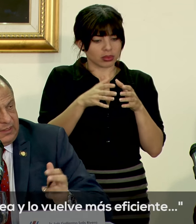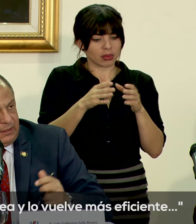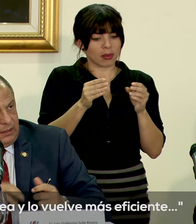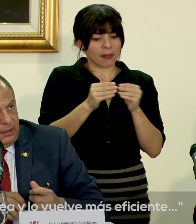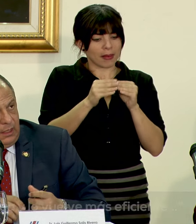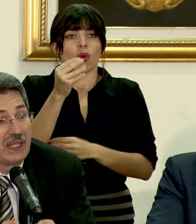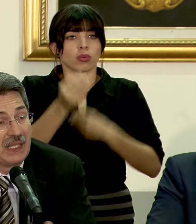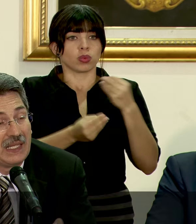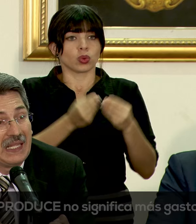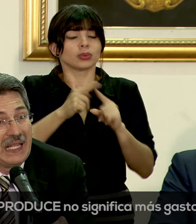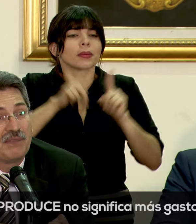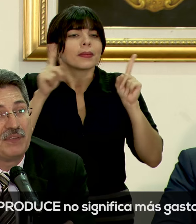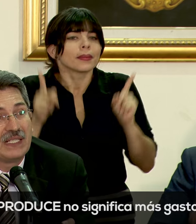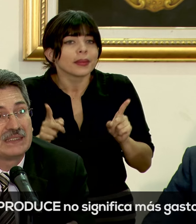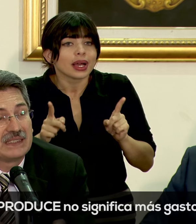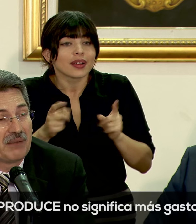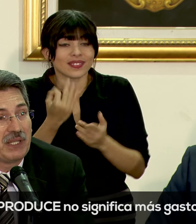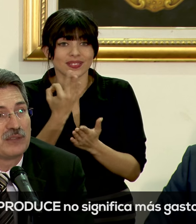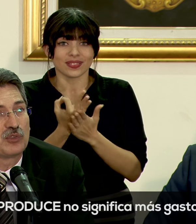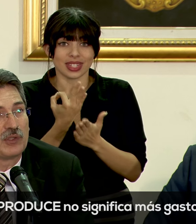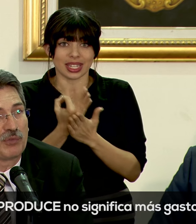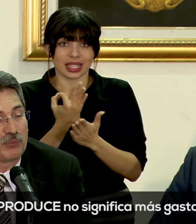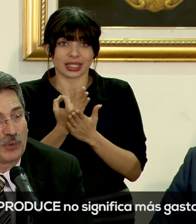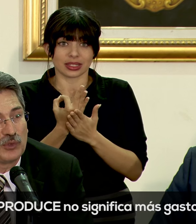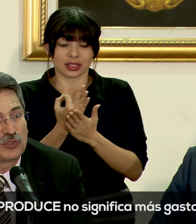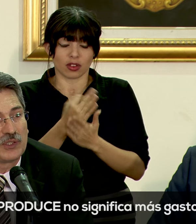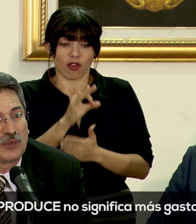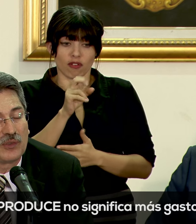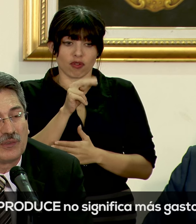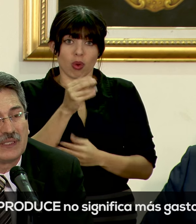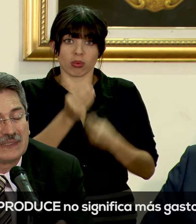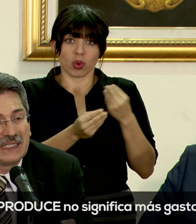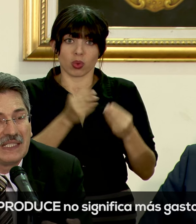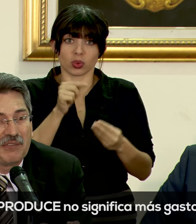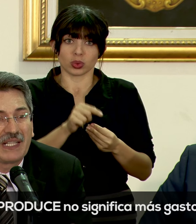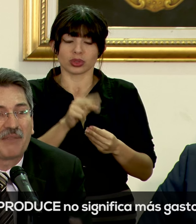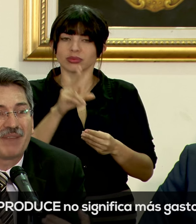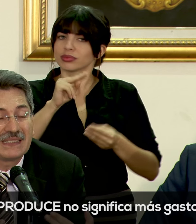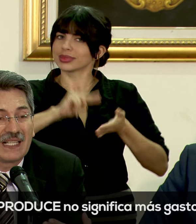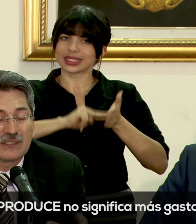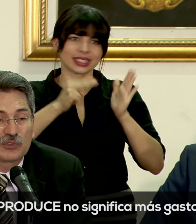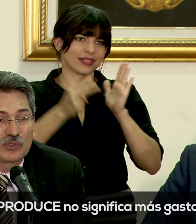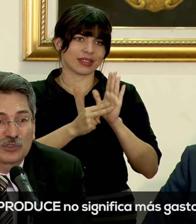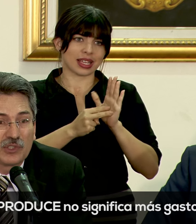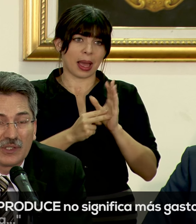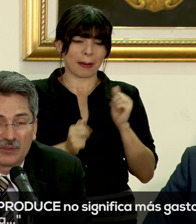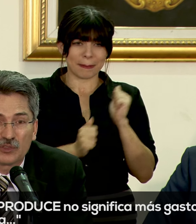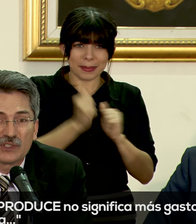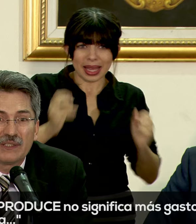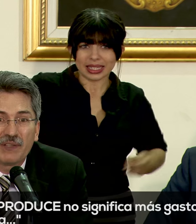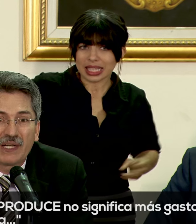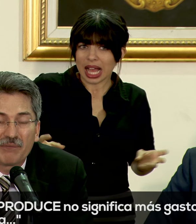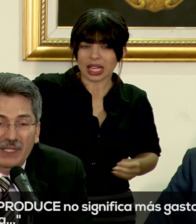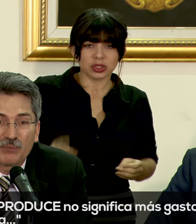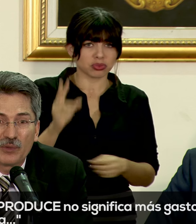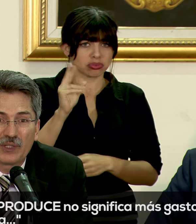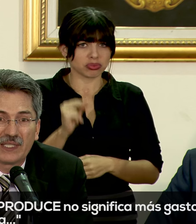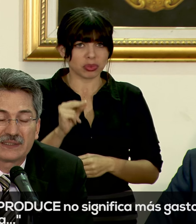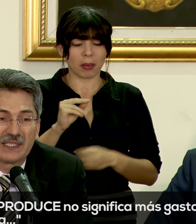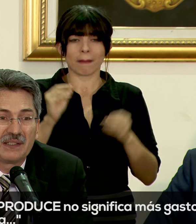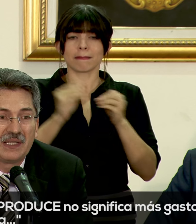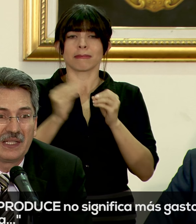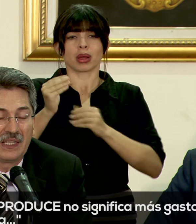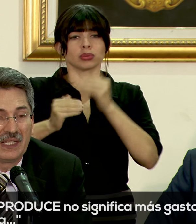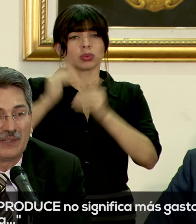más bien más eficiente. El financiamiento de Fonproduce no significa más gastos, no significa más